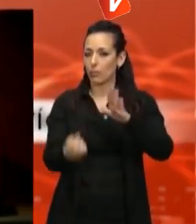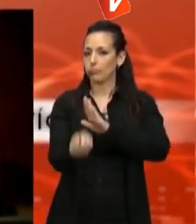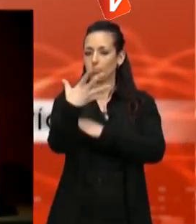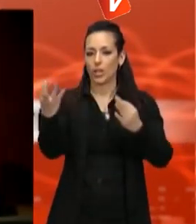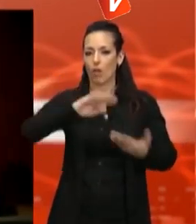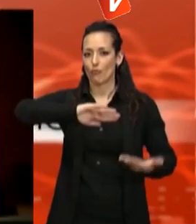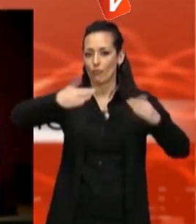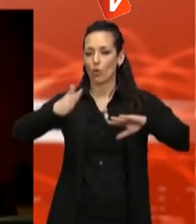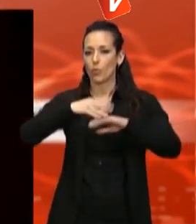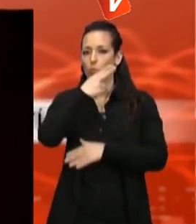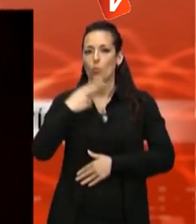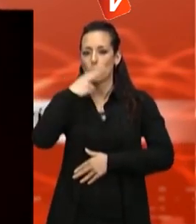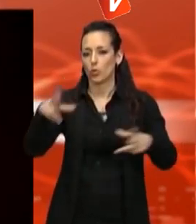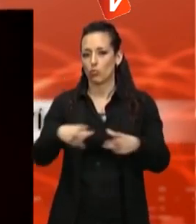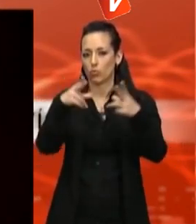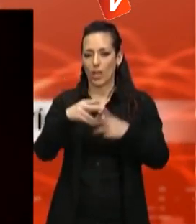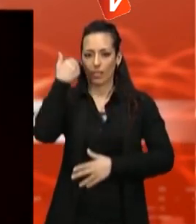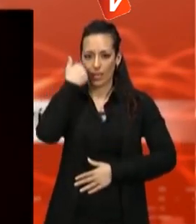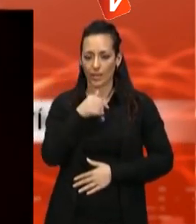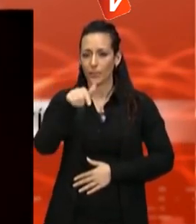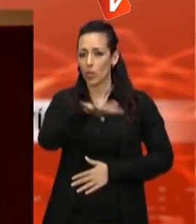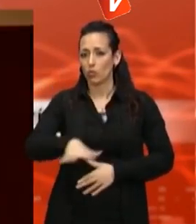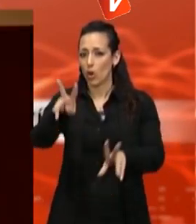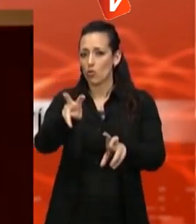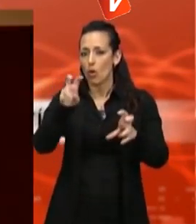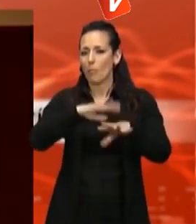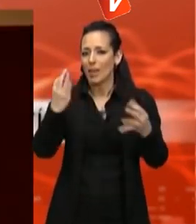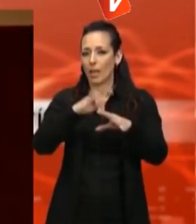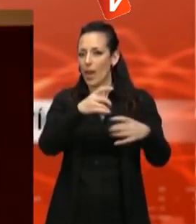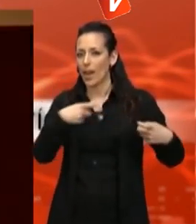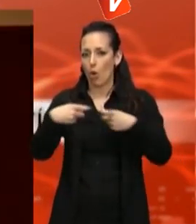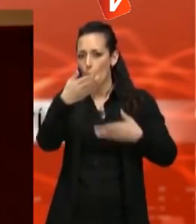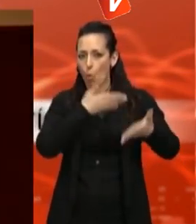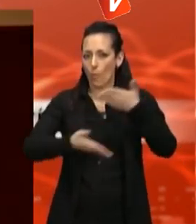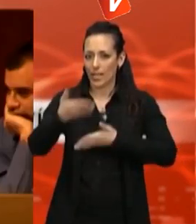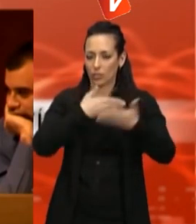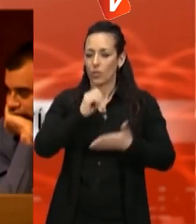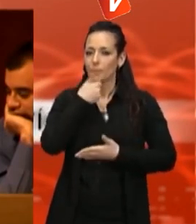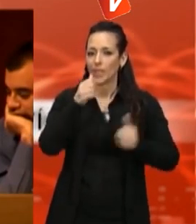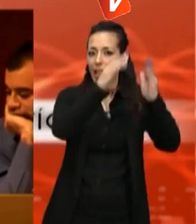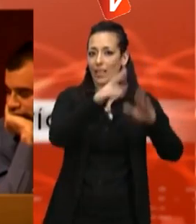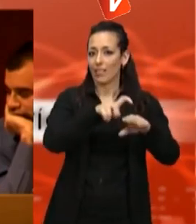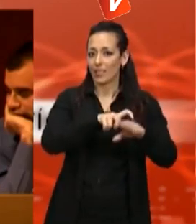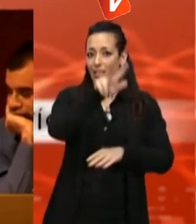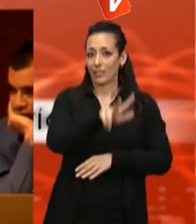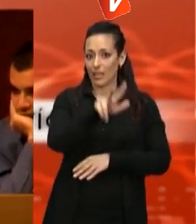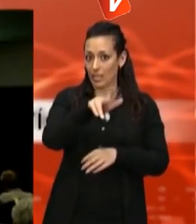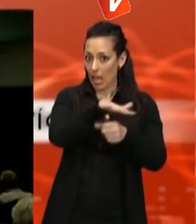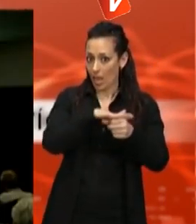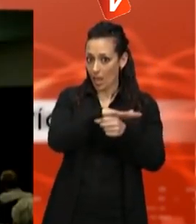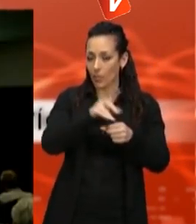Social de Terrassa. Es tracta d'un nou espai de cooperació entre les entitats del tercer sector, l'Ajuntament de Terrassa i la Ciutadania,